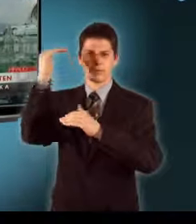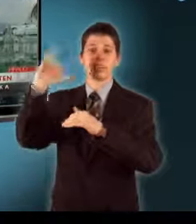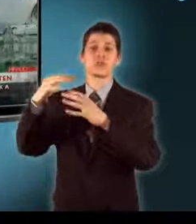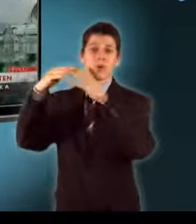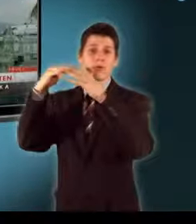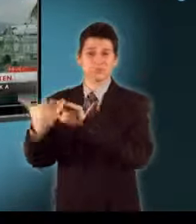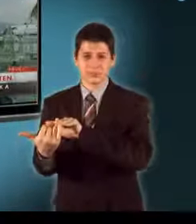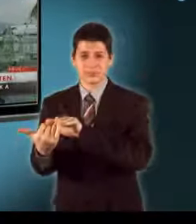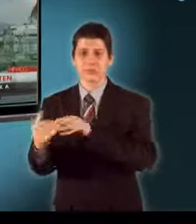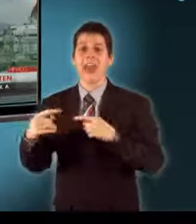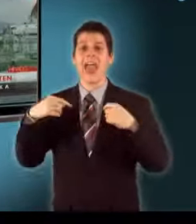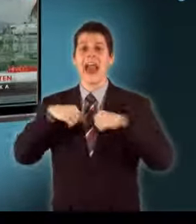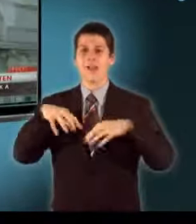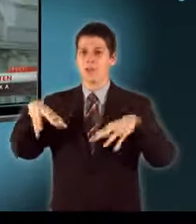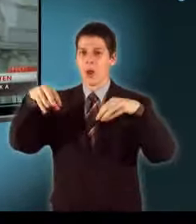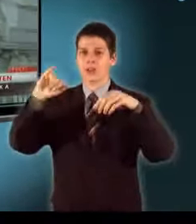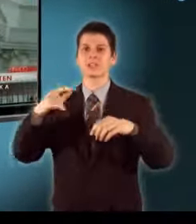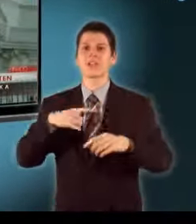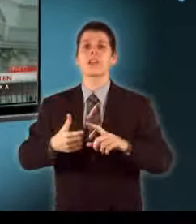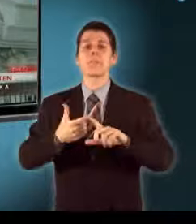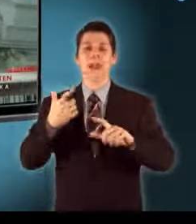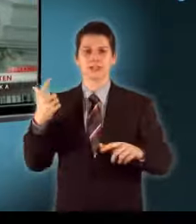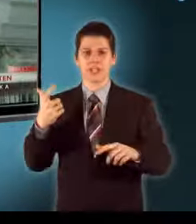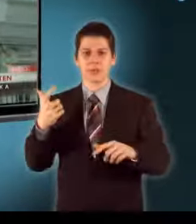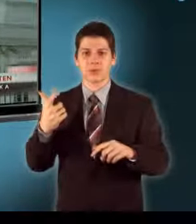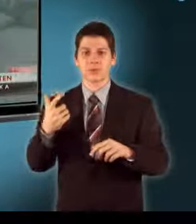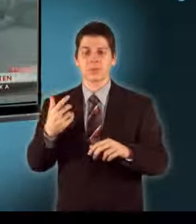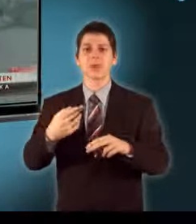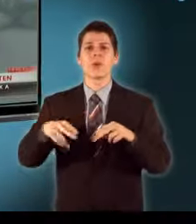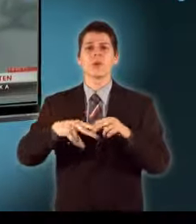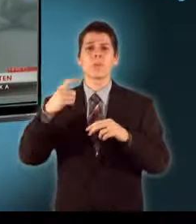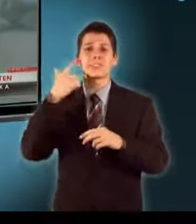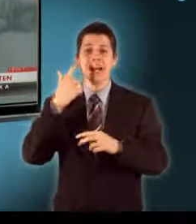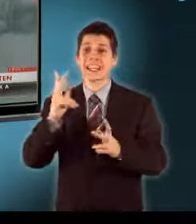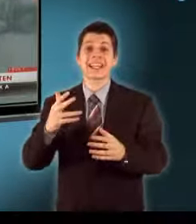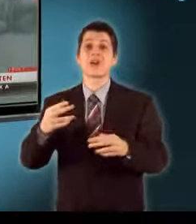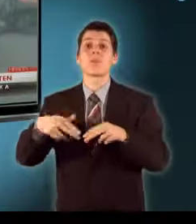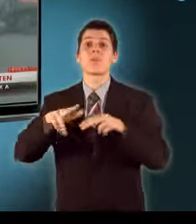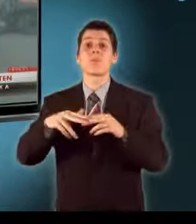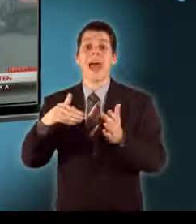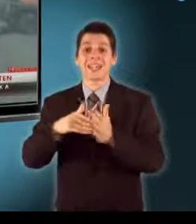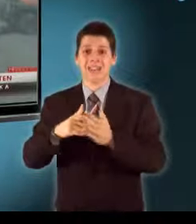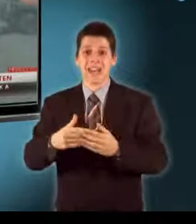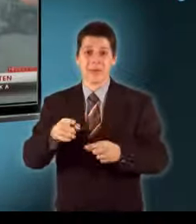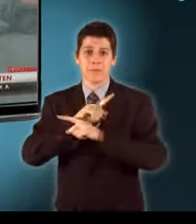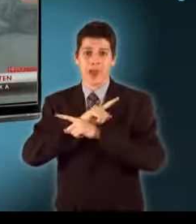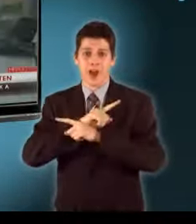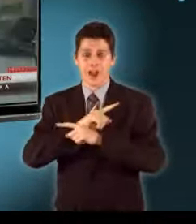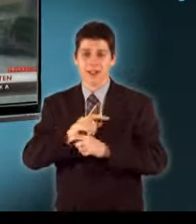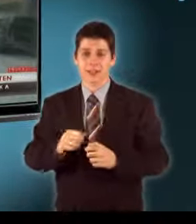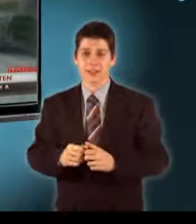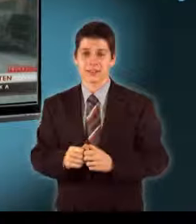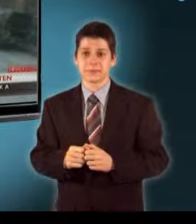épülete is összeomlott, és az elnöki palota is megsérült Százak, talán ezrek halhattak meg, vagy lehetnek a romok alatt